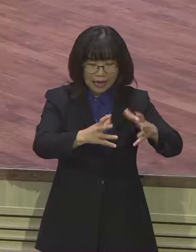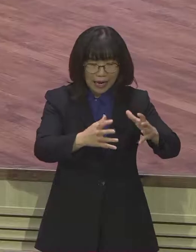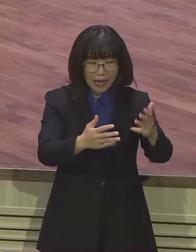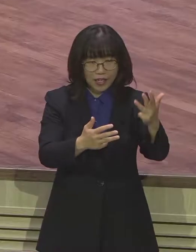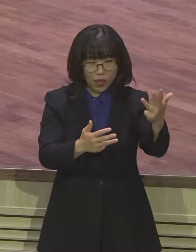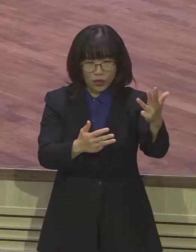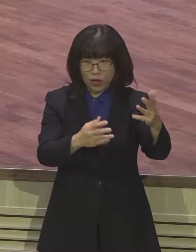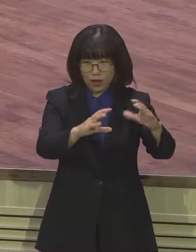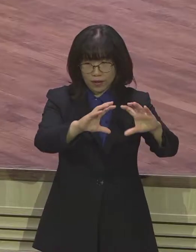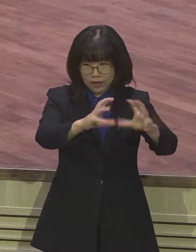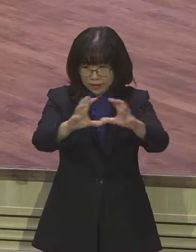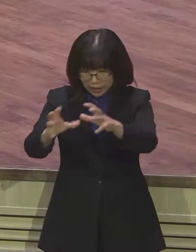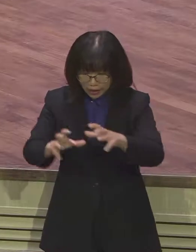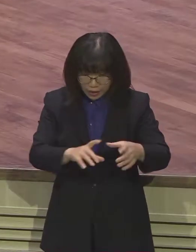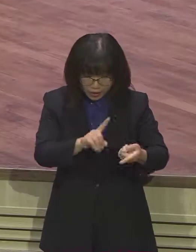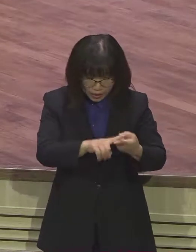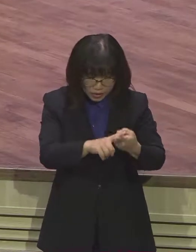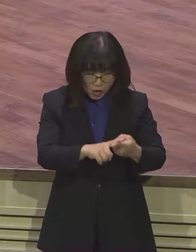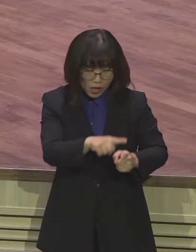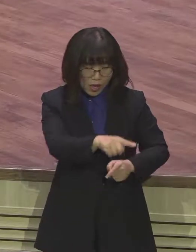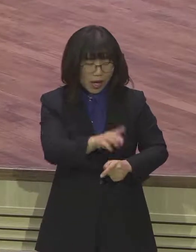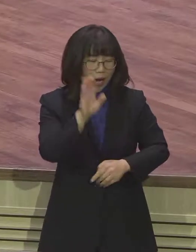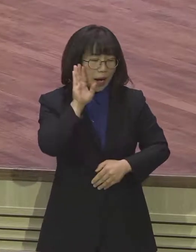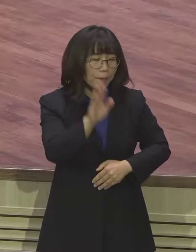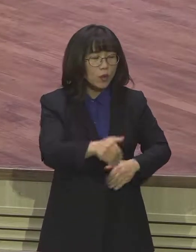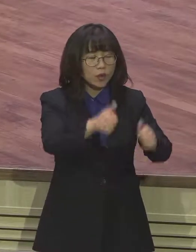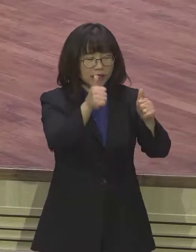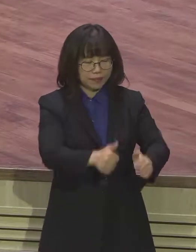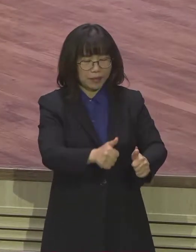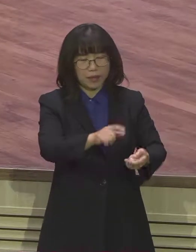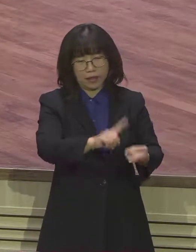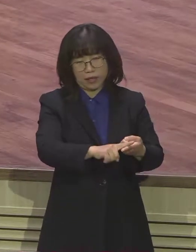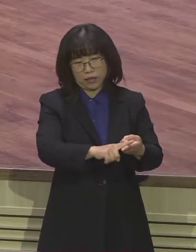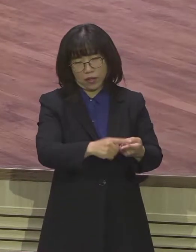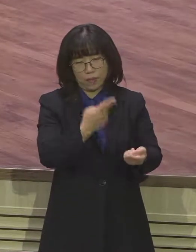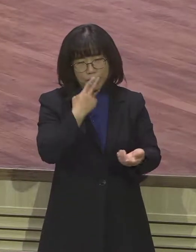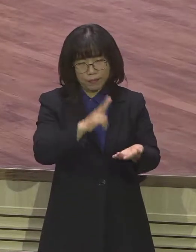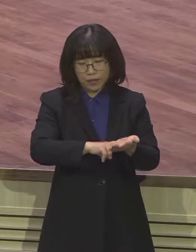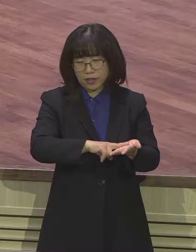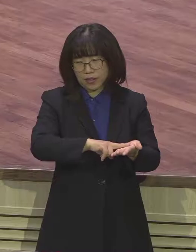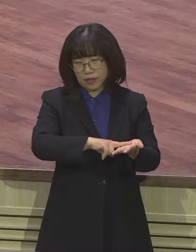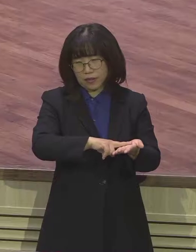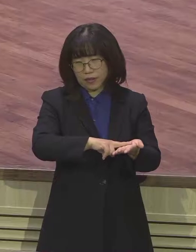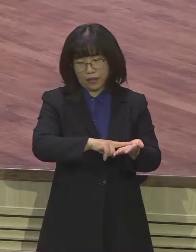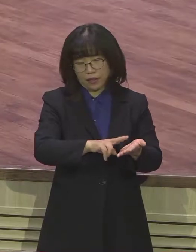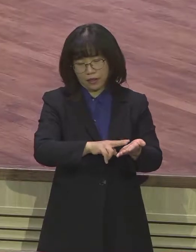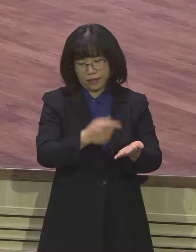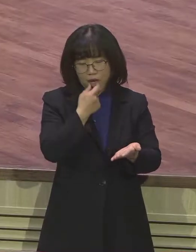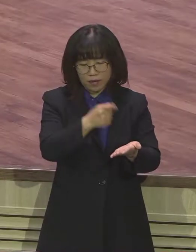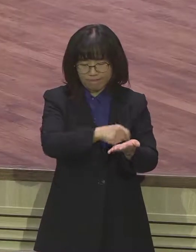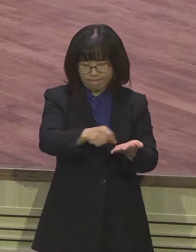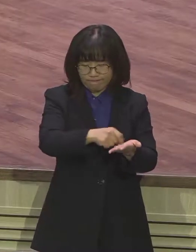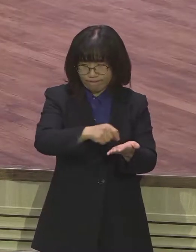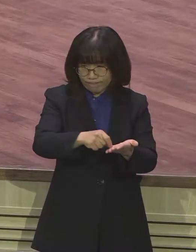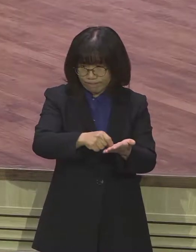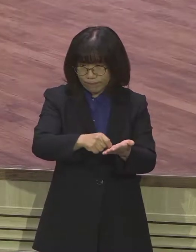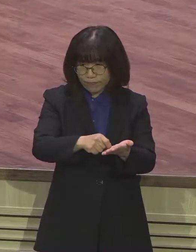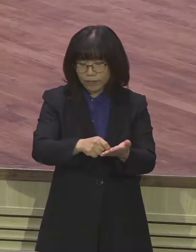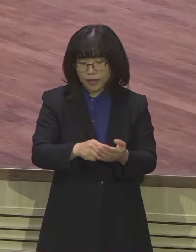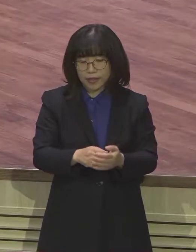심판의 메시지를 증거했기 때문입니다. 그뿐만 아니라 이 3이라는 숫자는 암호스가 하나님께 받은 바로 이 세 편의